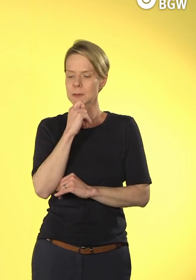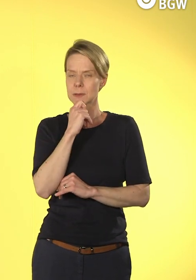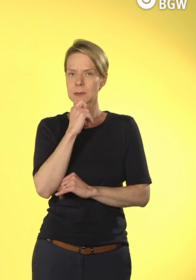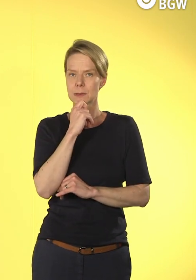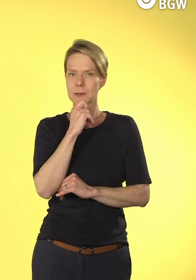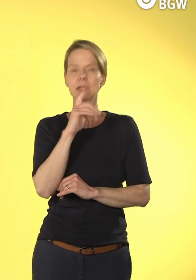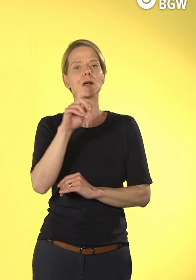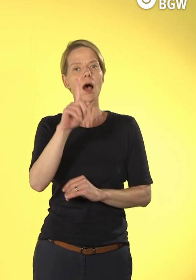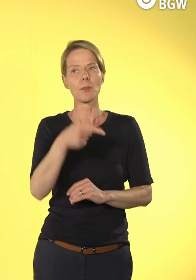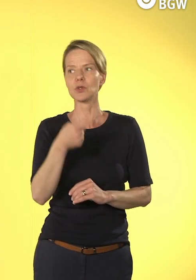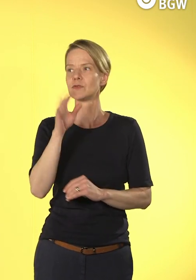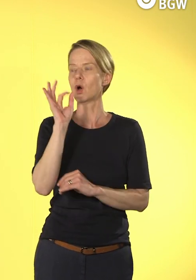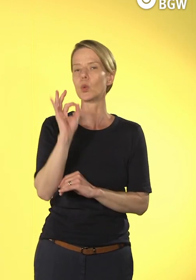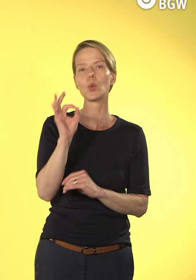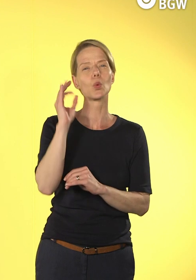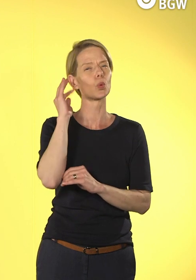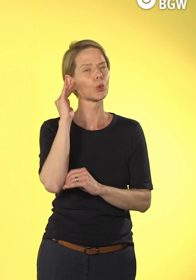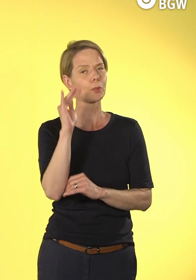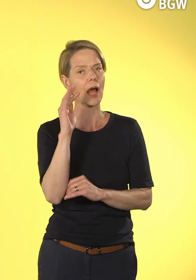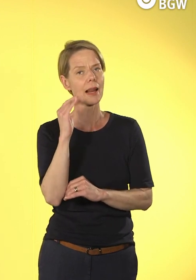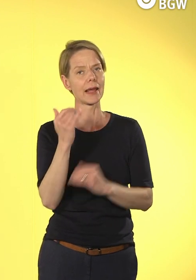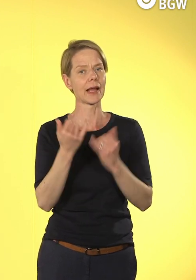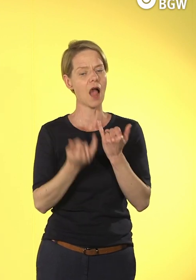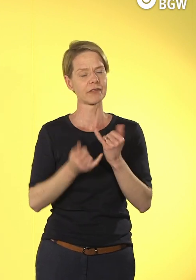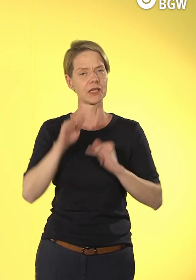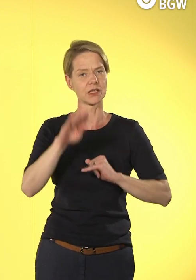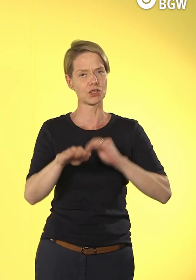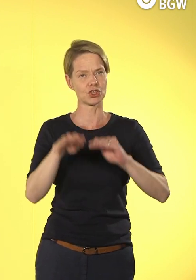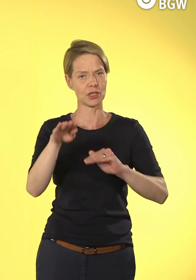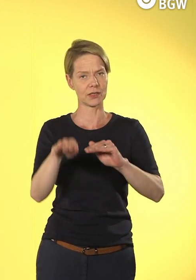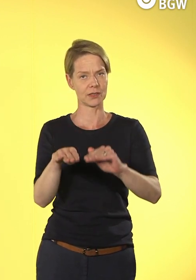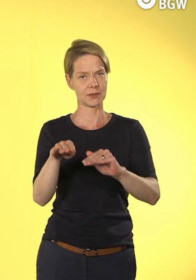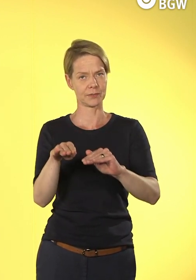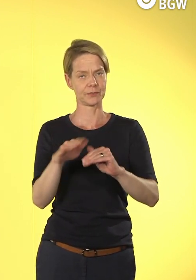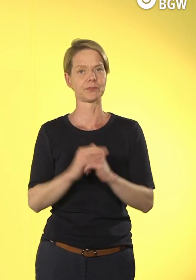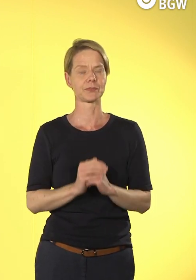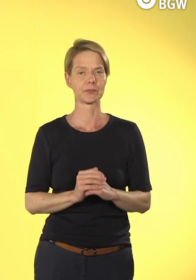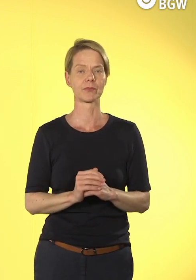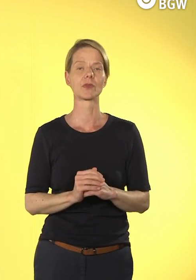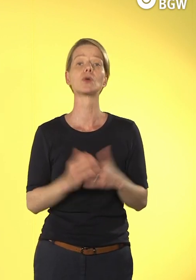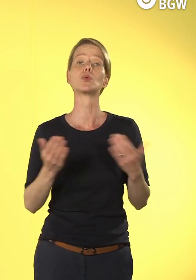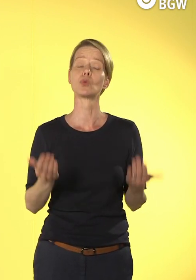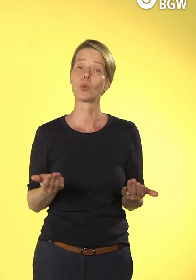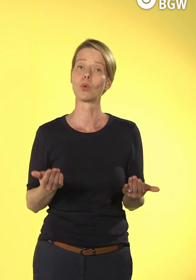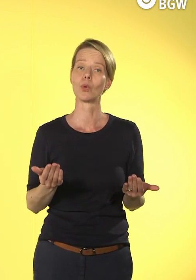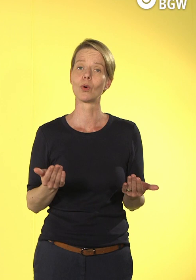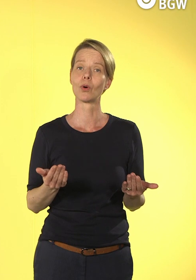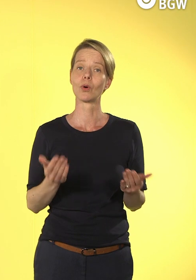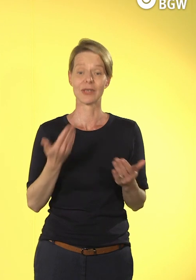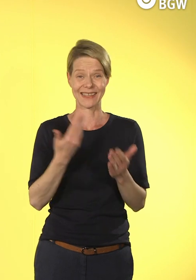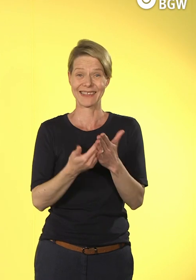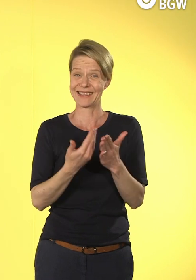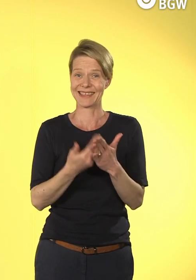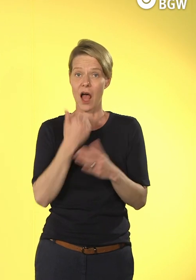auch sagen, dass die alle auch in ihrer eigenen Art und Weise vom Thema Digitalisierung betroffen sind. Und auch das gilt es in den Blick zu nehmen.